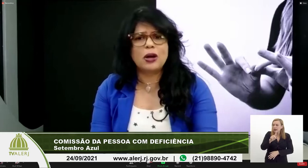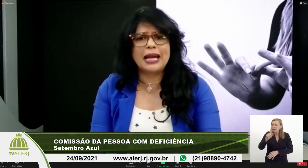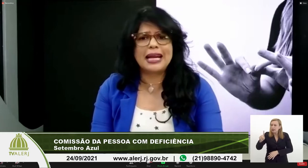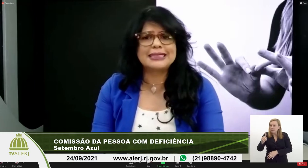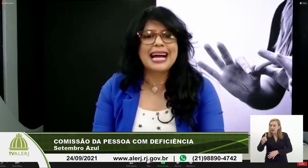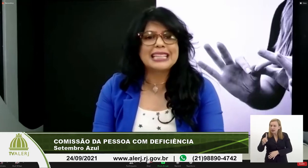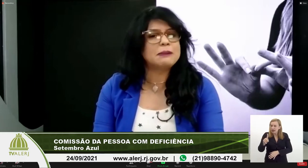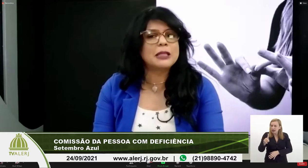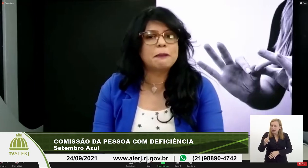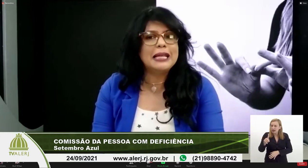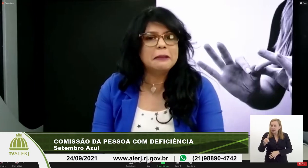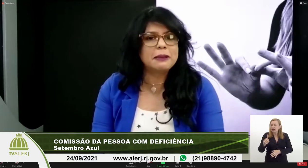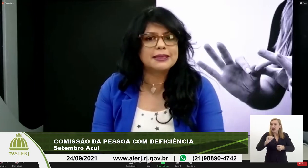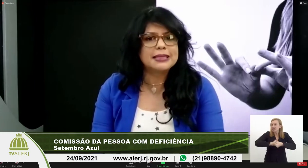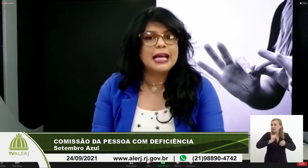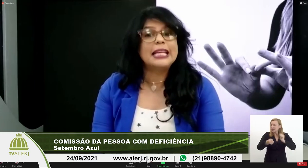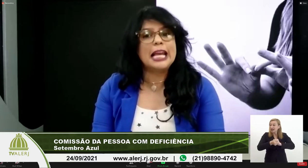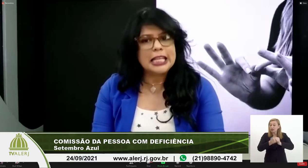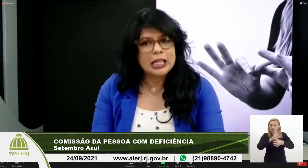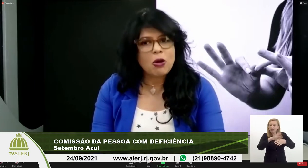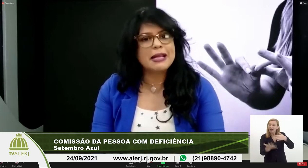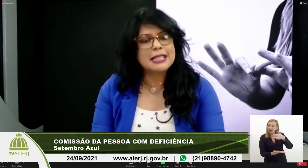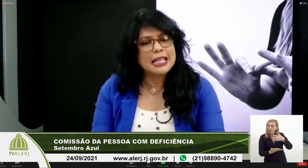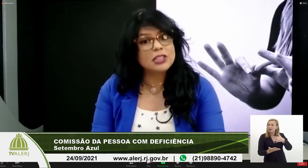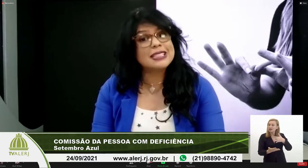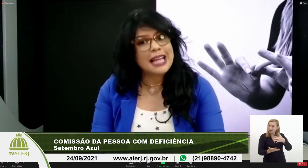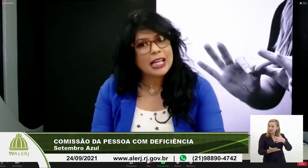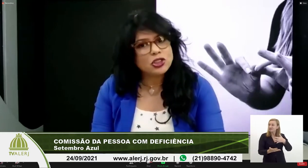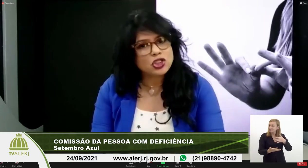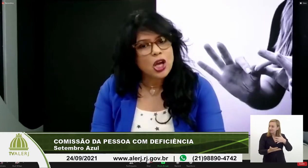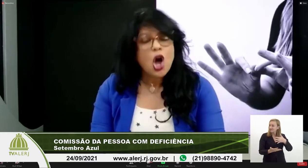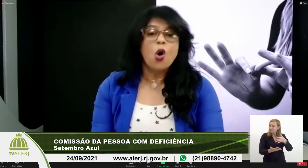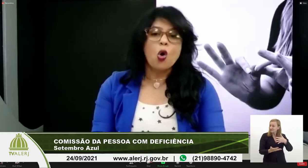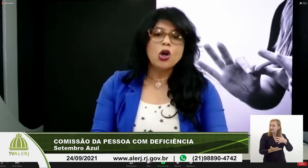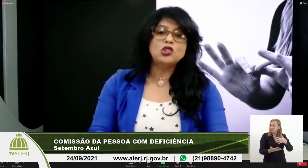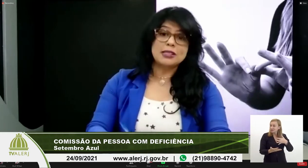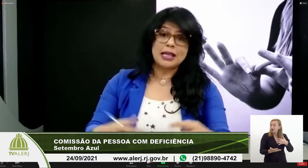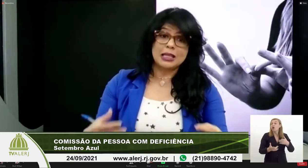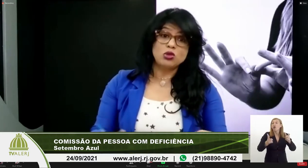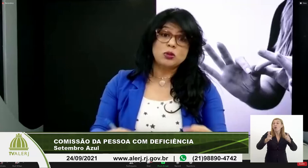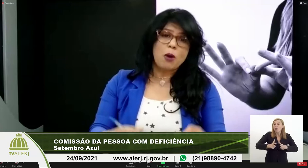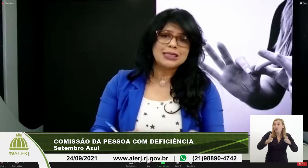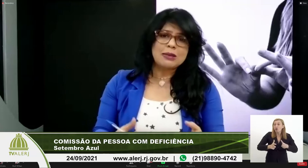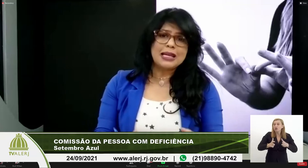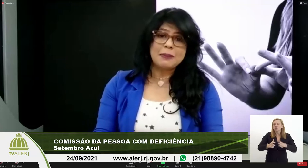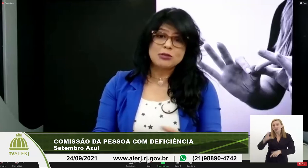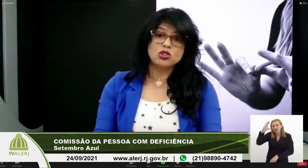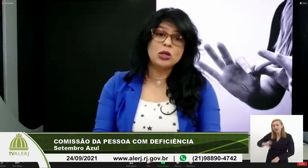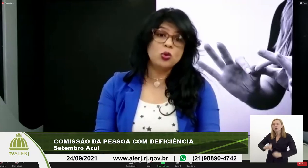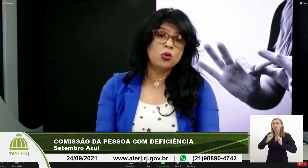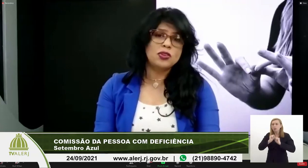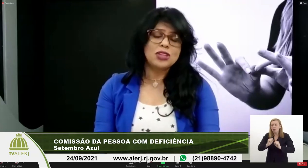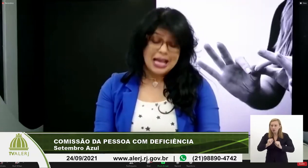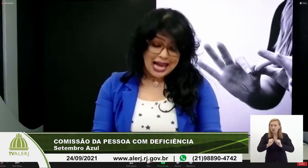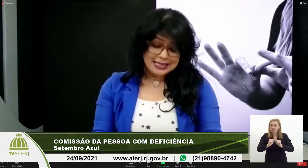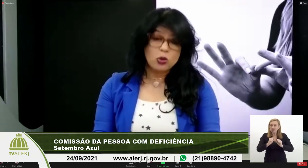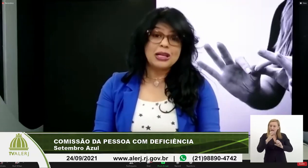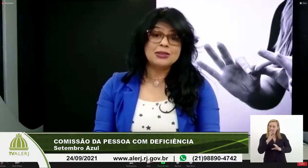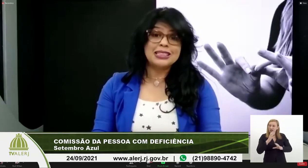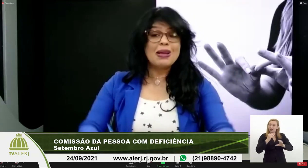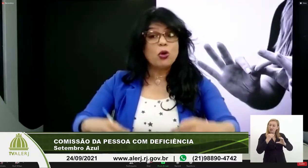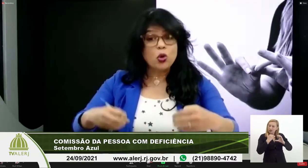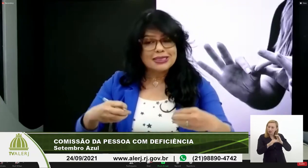Android e iOS, adaptado para libras, que é a Língua Brasileira de Sinais, onde os cidadãos possam encaminhar suas denúncias,